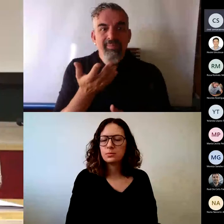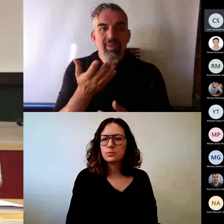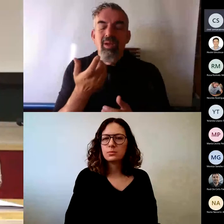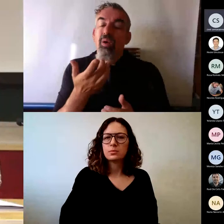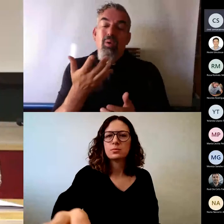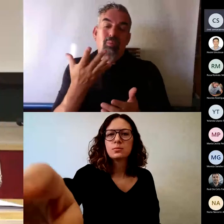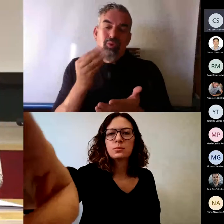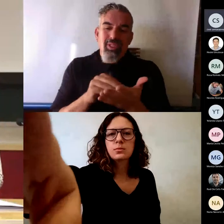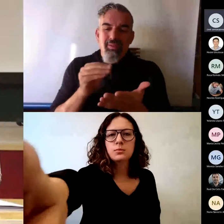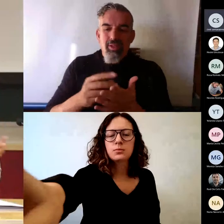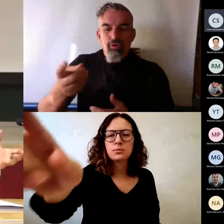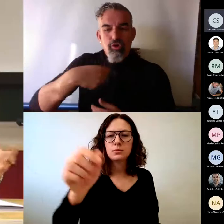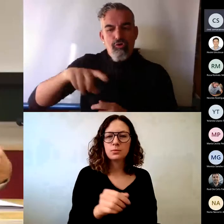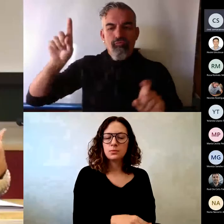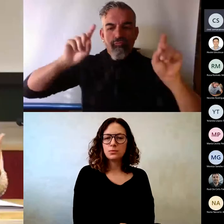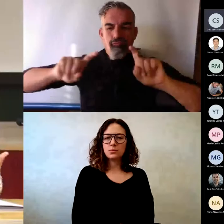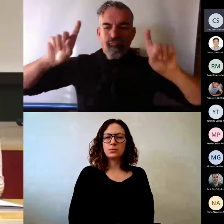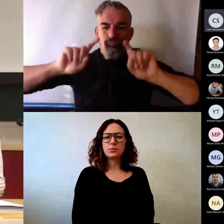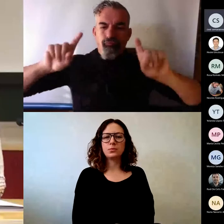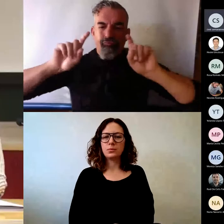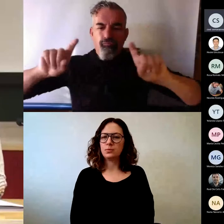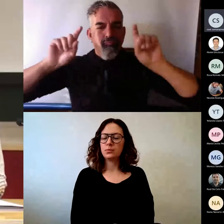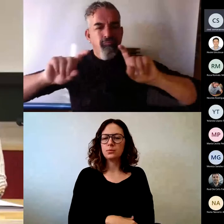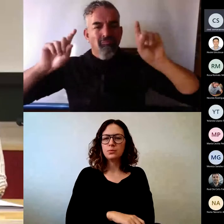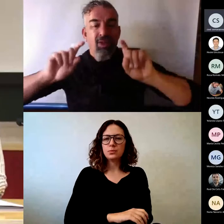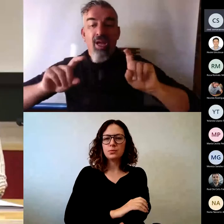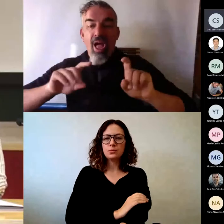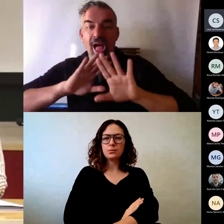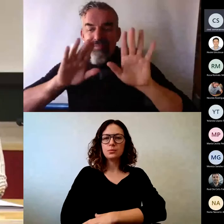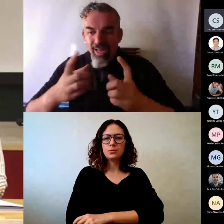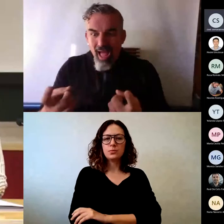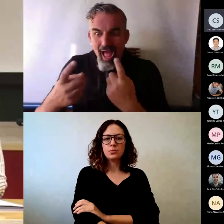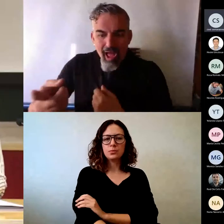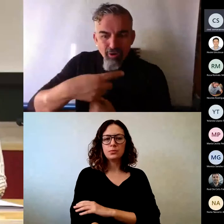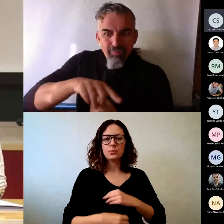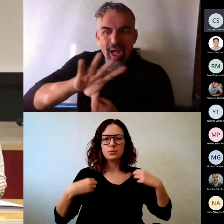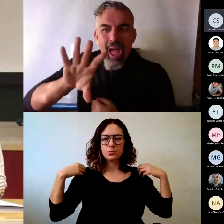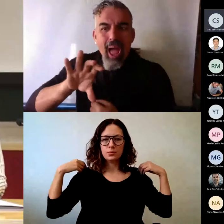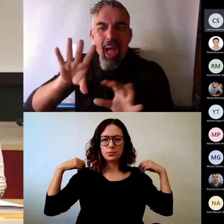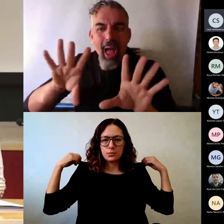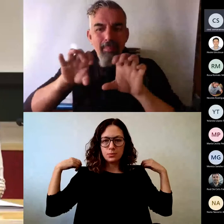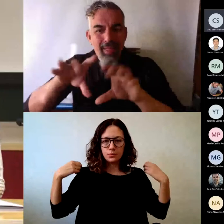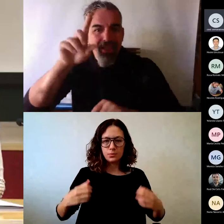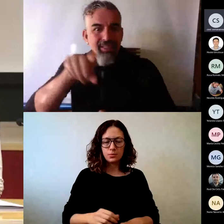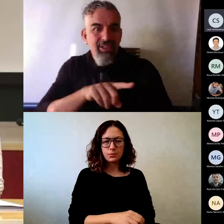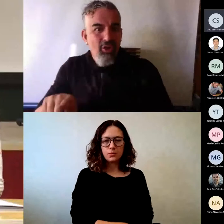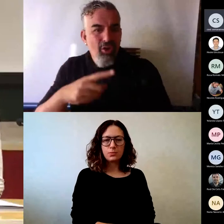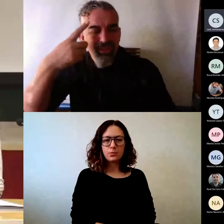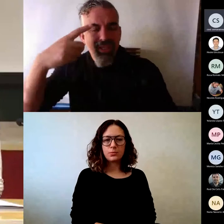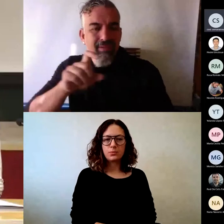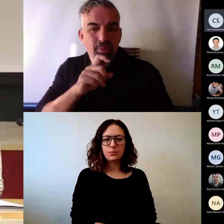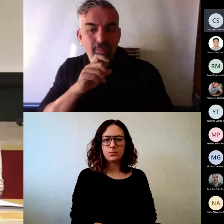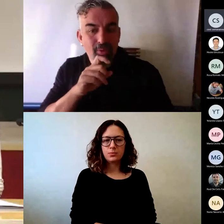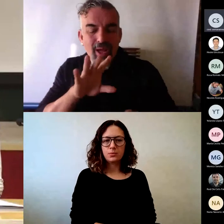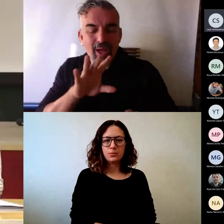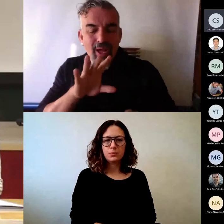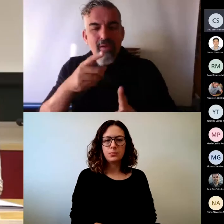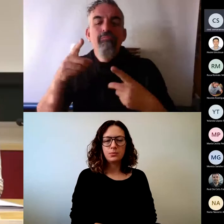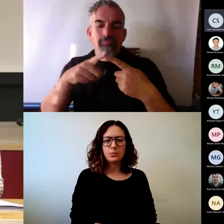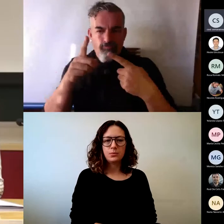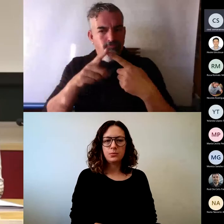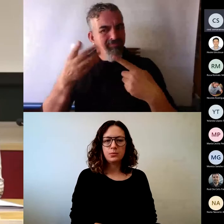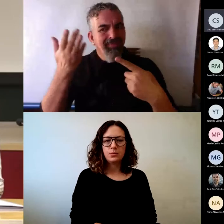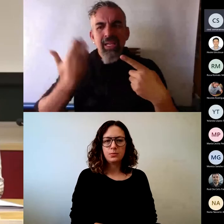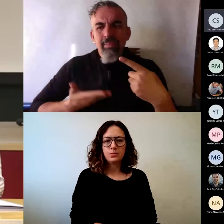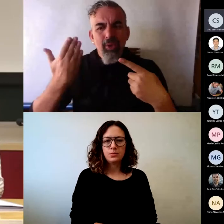enseñamos y cómo sabemos que realmente ellos han aprendido. Pues, ese es uno de los puntos fuertes que no